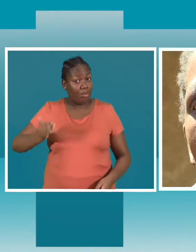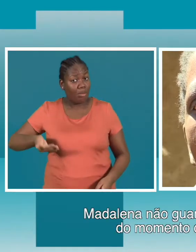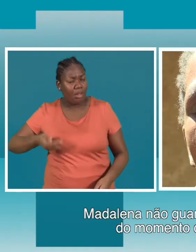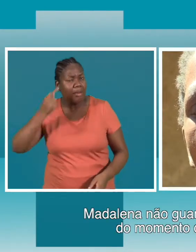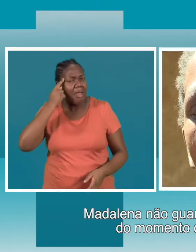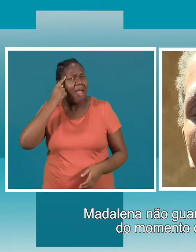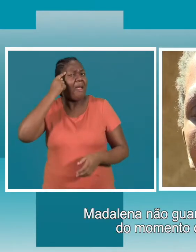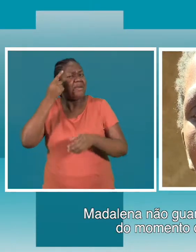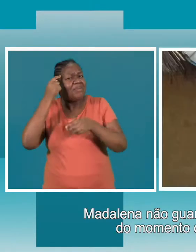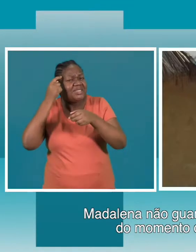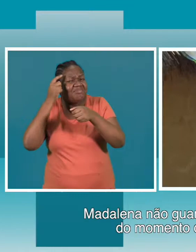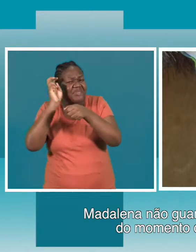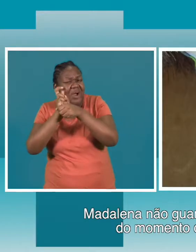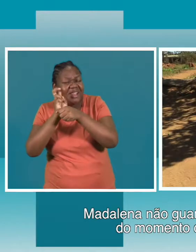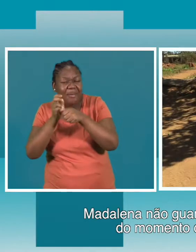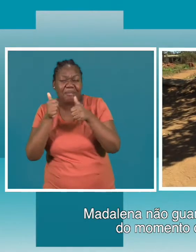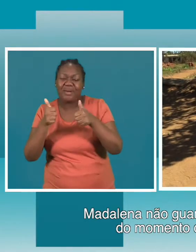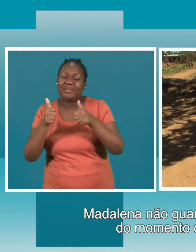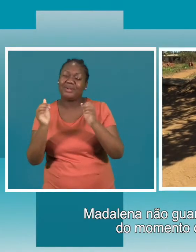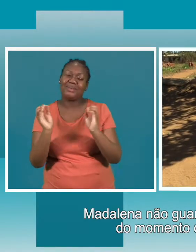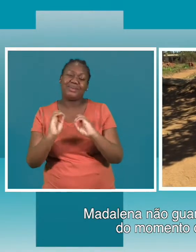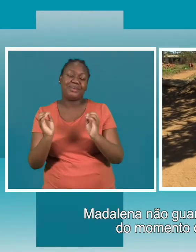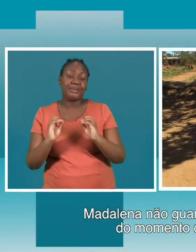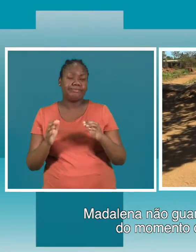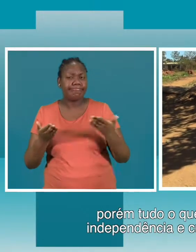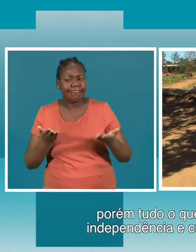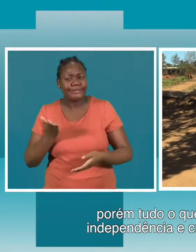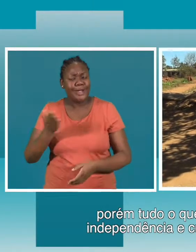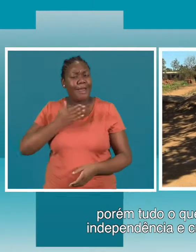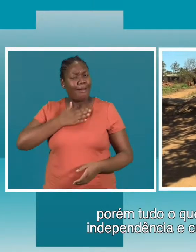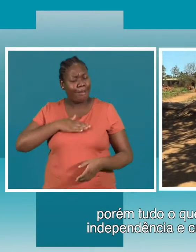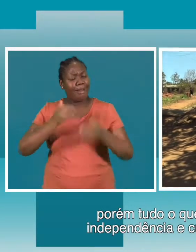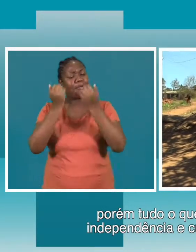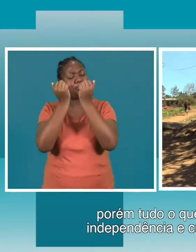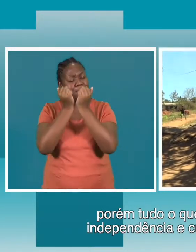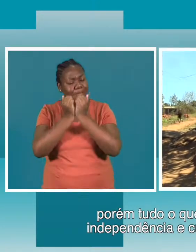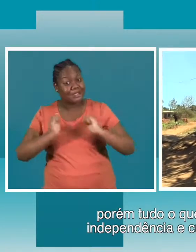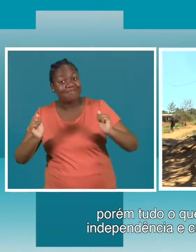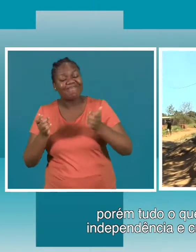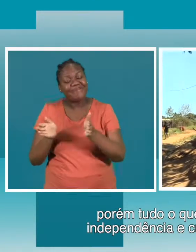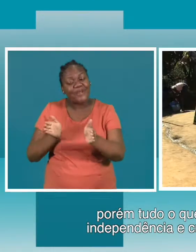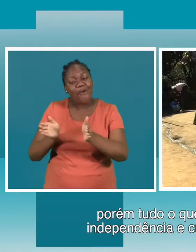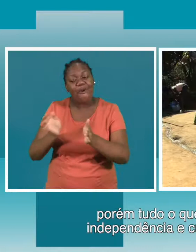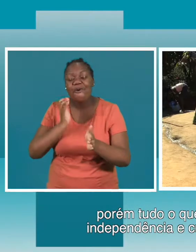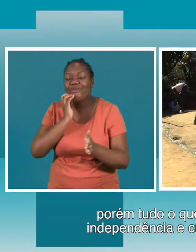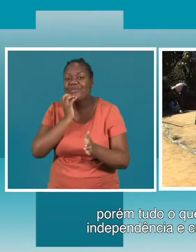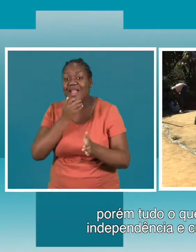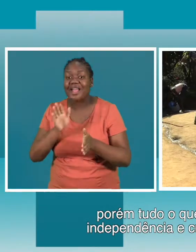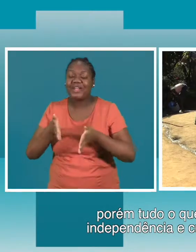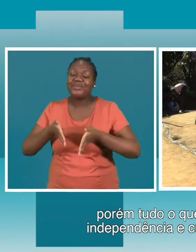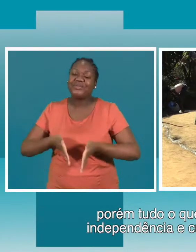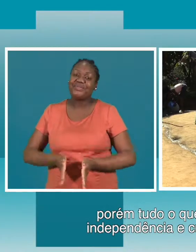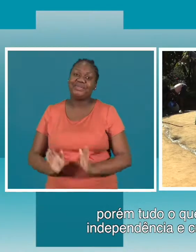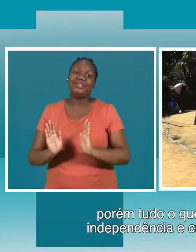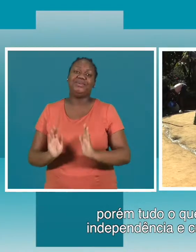Madalena não guarda boas recordações do momento que viveu no lar. Porém, tudo o que ela quer é ganhar independência